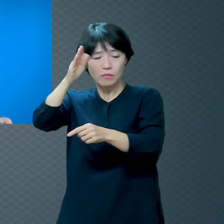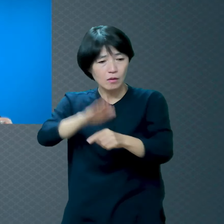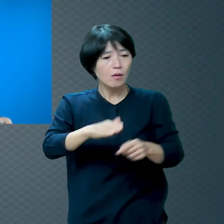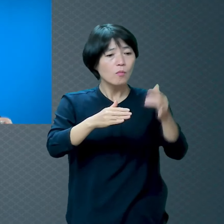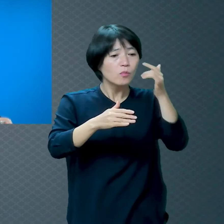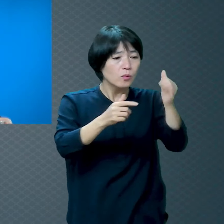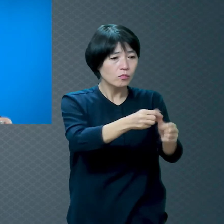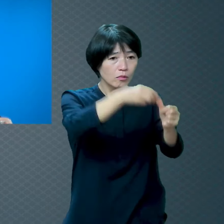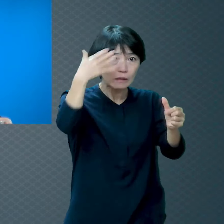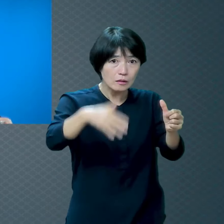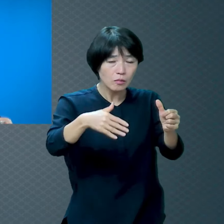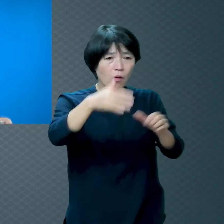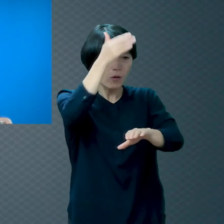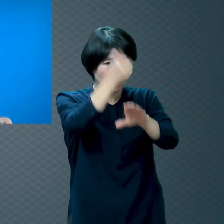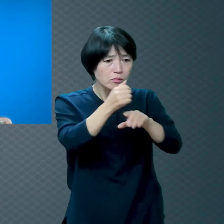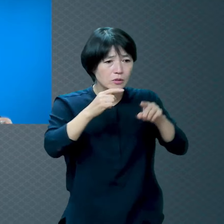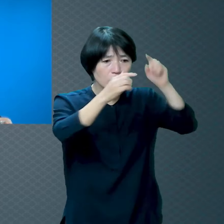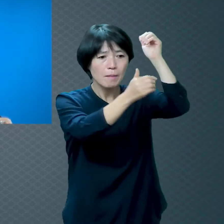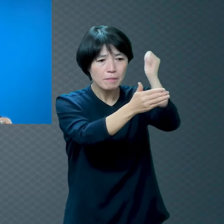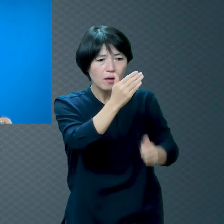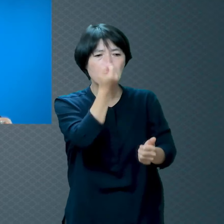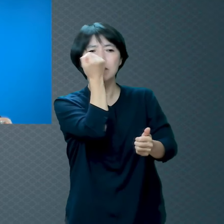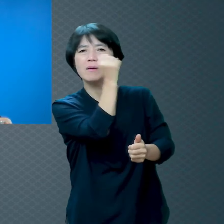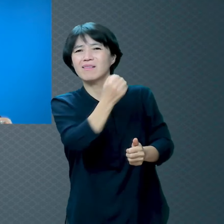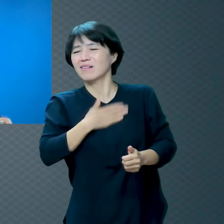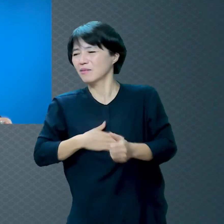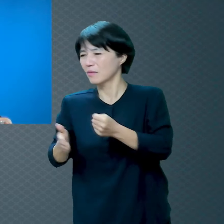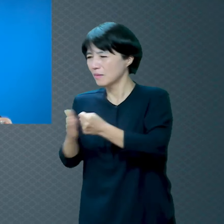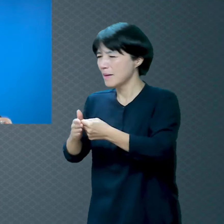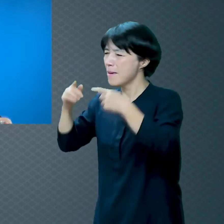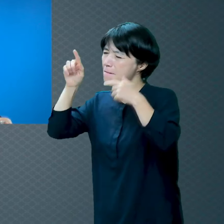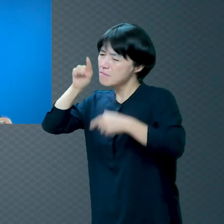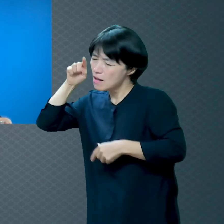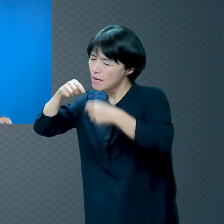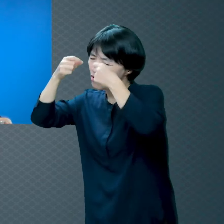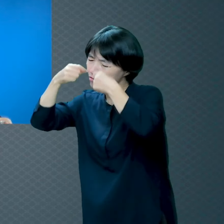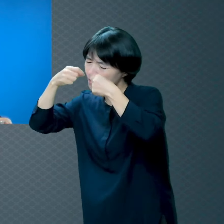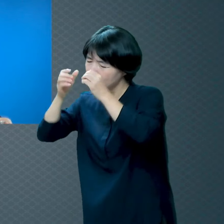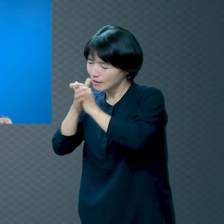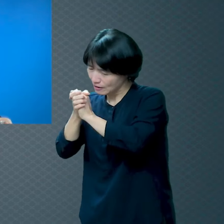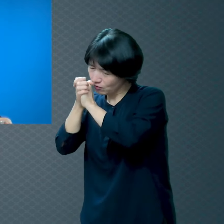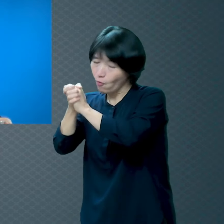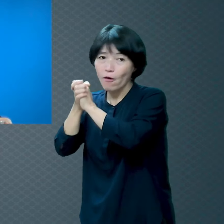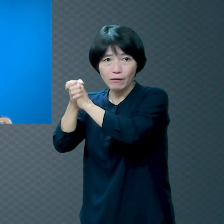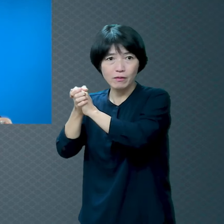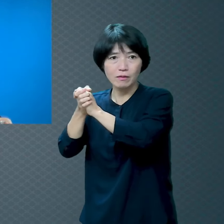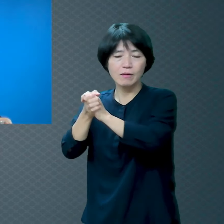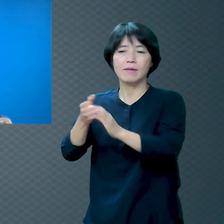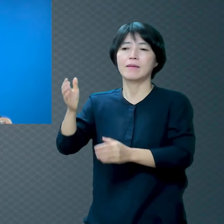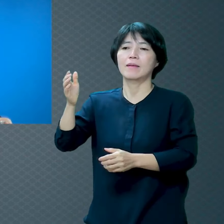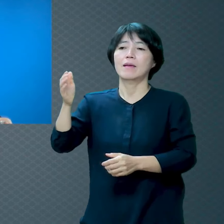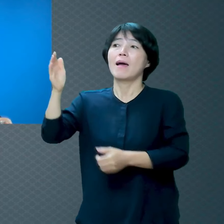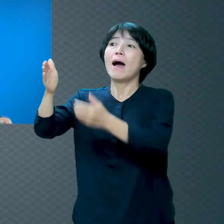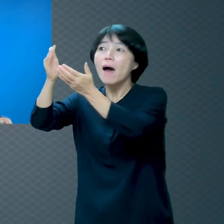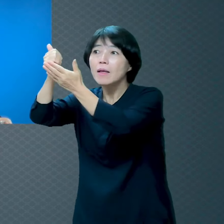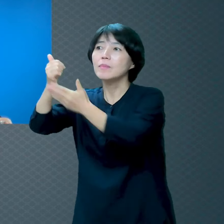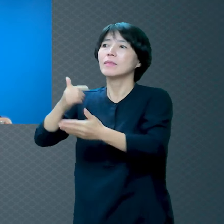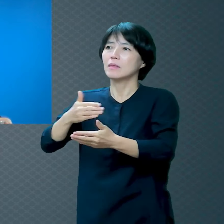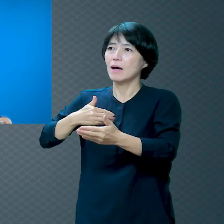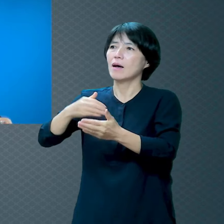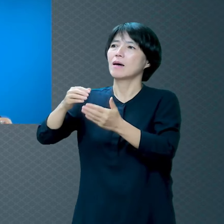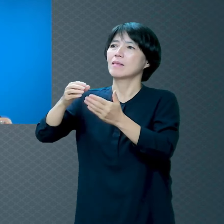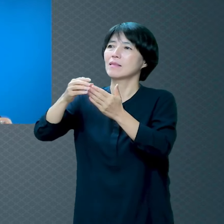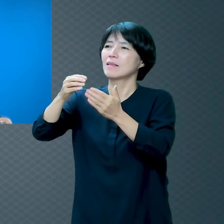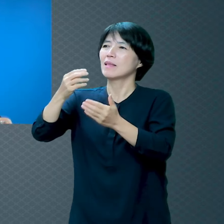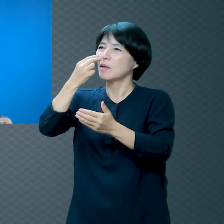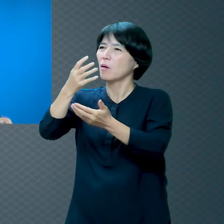보이잖아요 맨날 울면서 기도하는 거예요 심지어 하나님 나를 데려가시고 우리 아버지 구원해 주세요